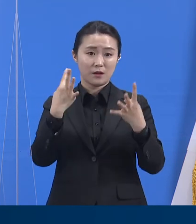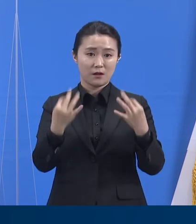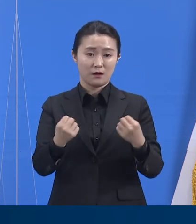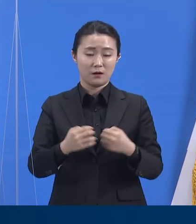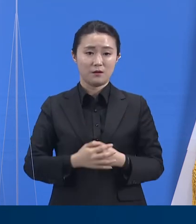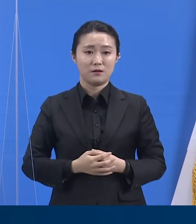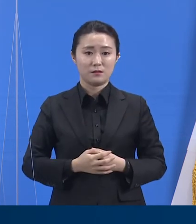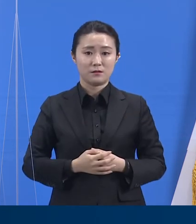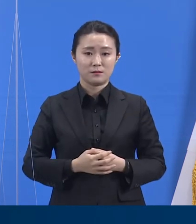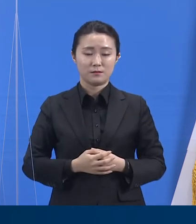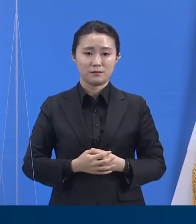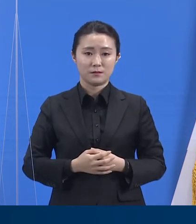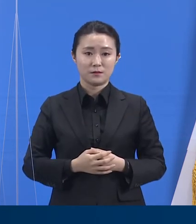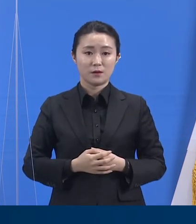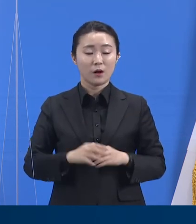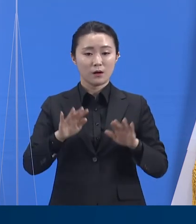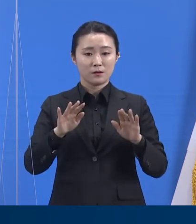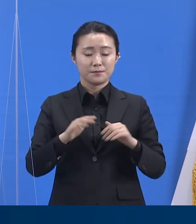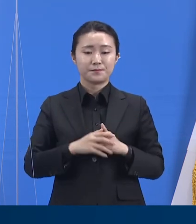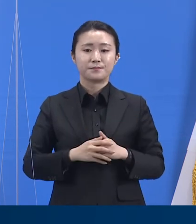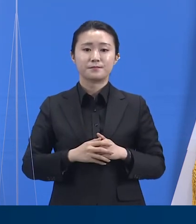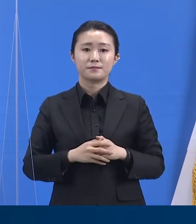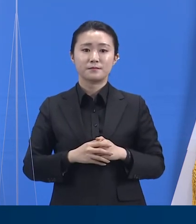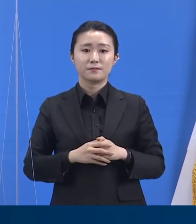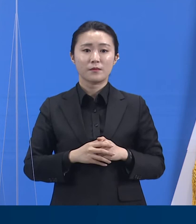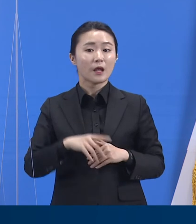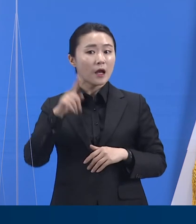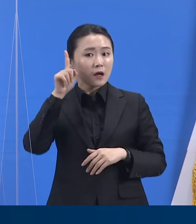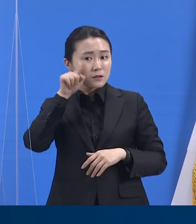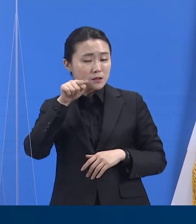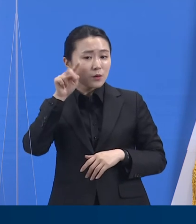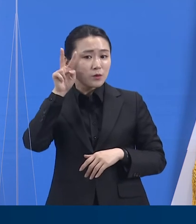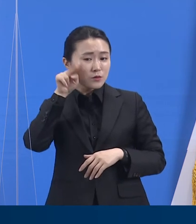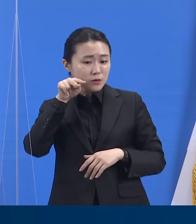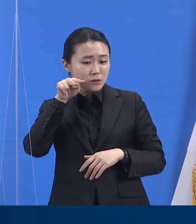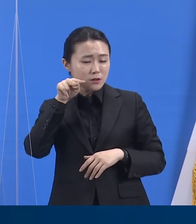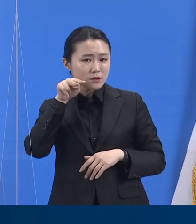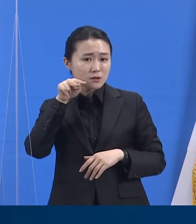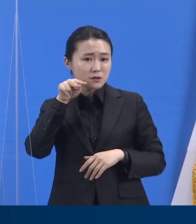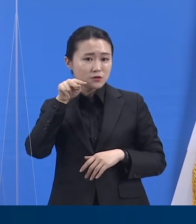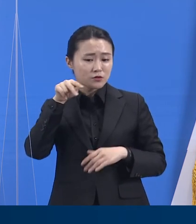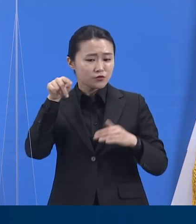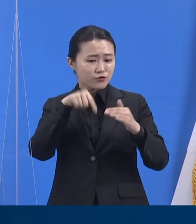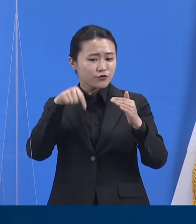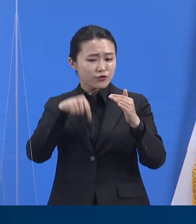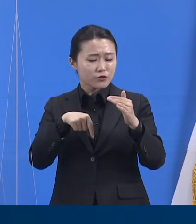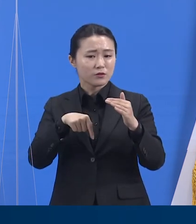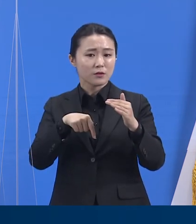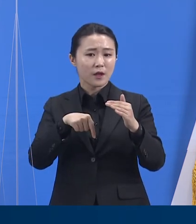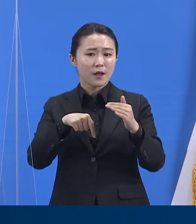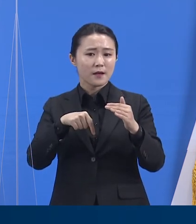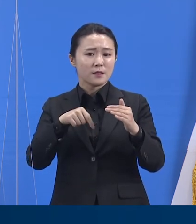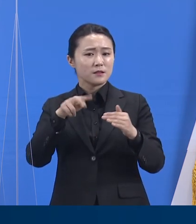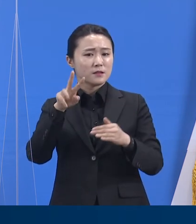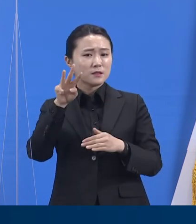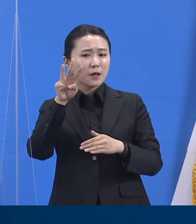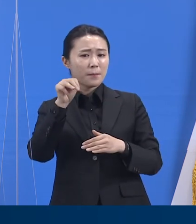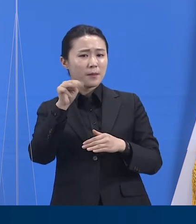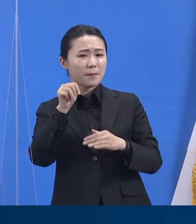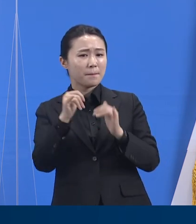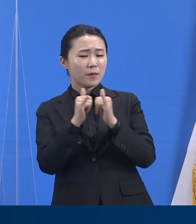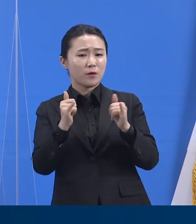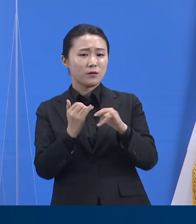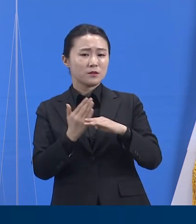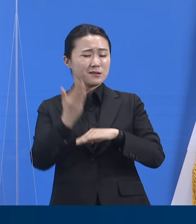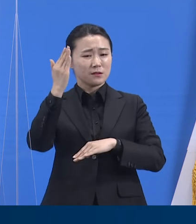,792명입니다. 하루 이틀 내로 3만 명을 돌파할 것이 예상됩니다. 약 3,